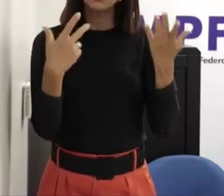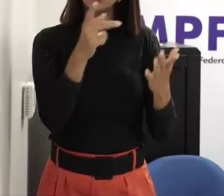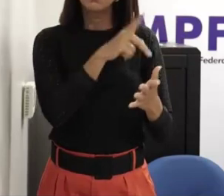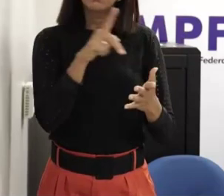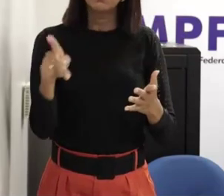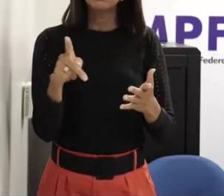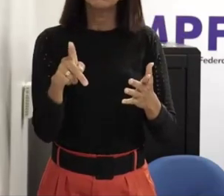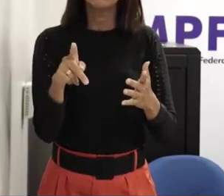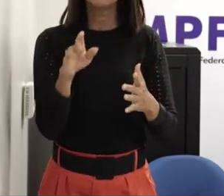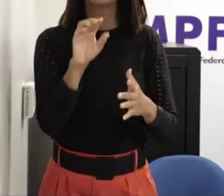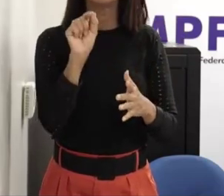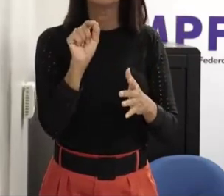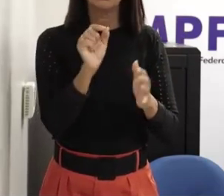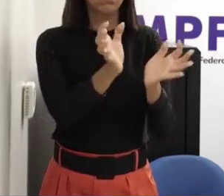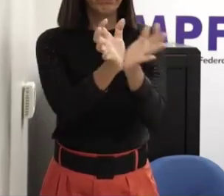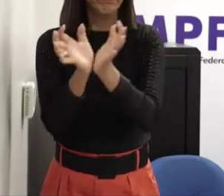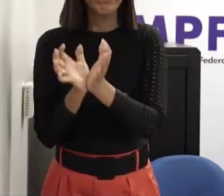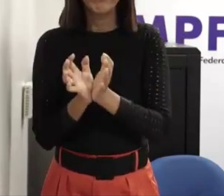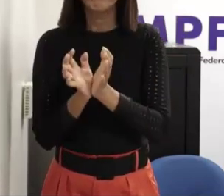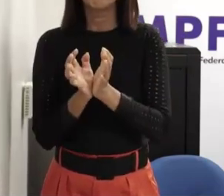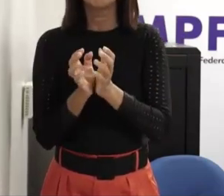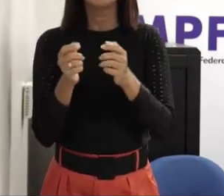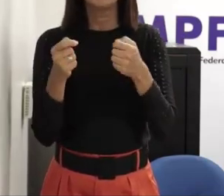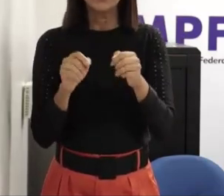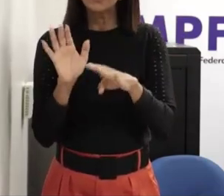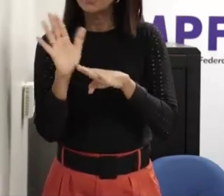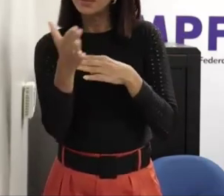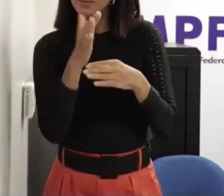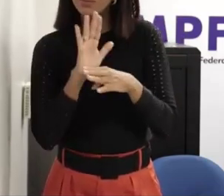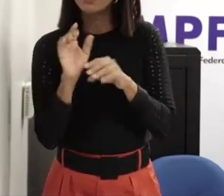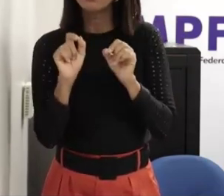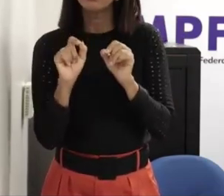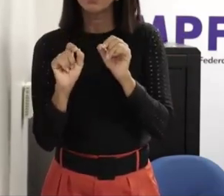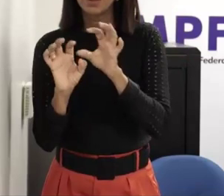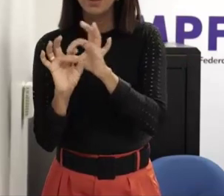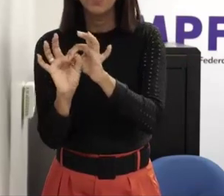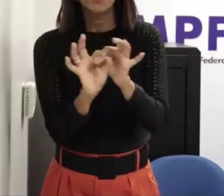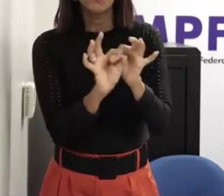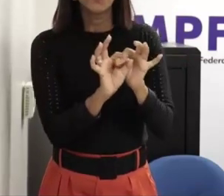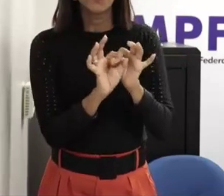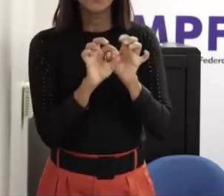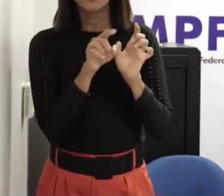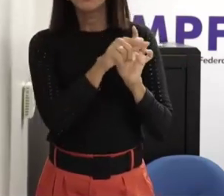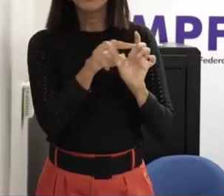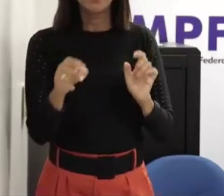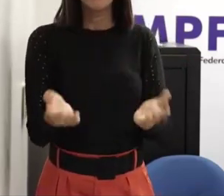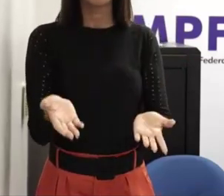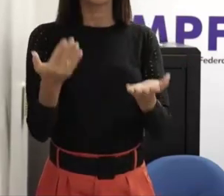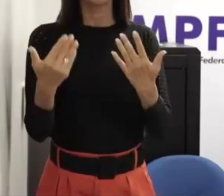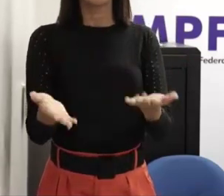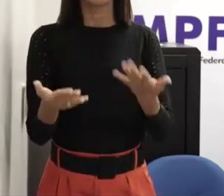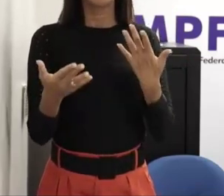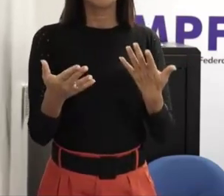é para desafogar sim ali os professores né mas a gente encontra dentro vários tabus também